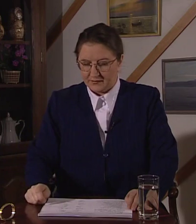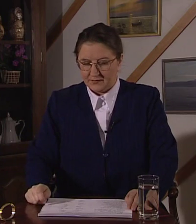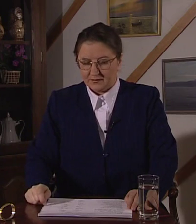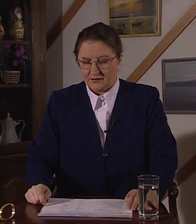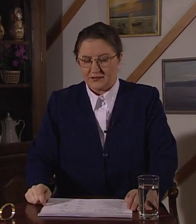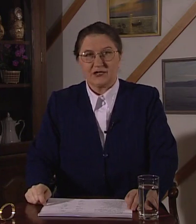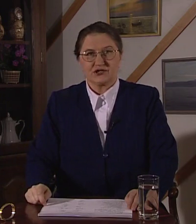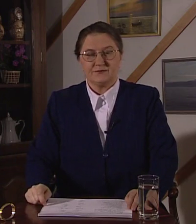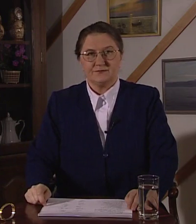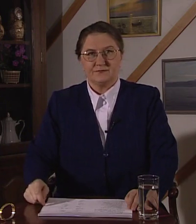Каша.